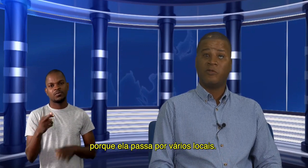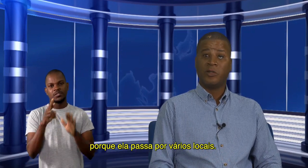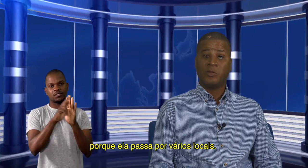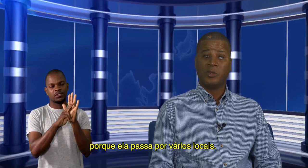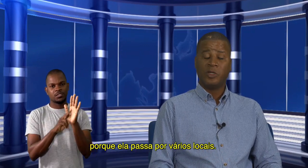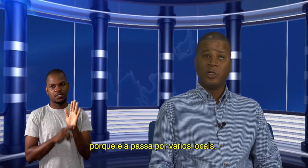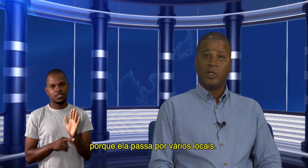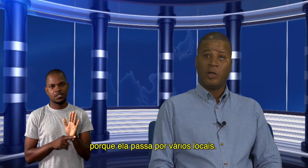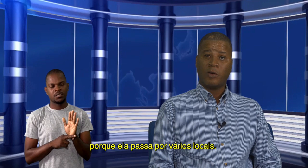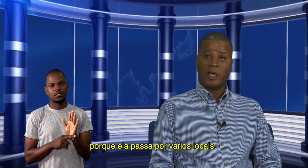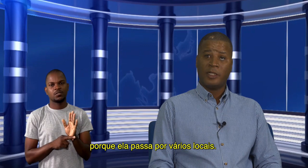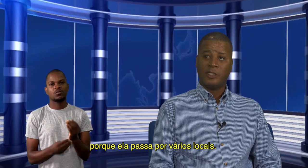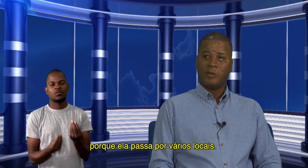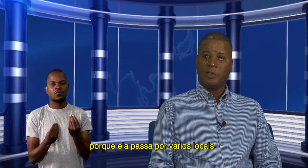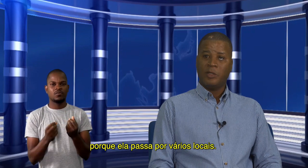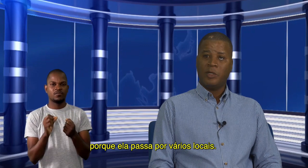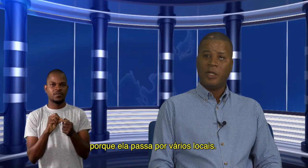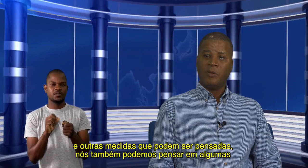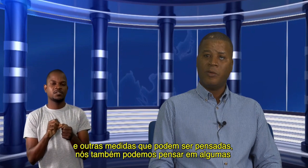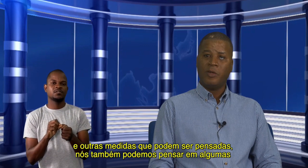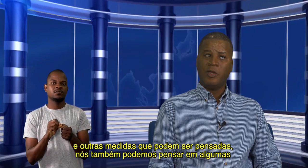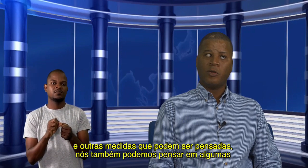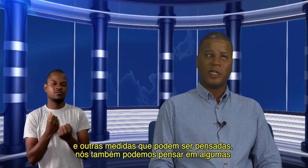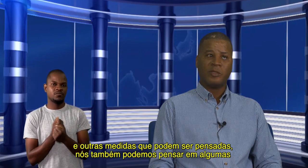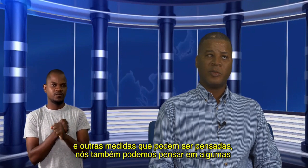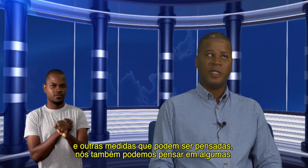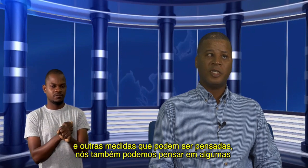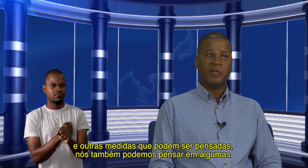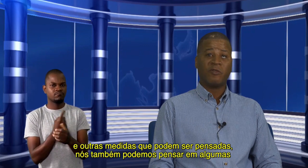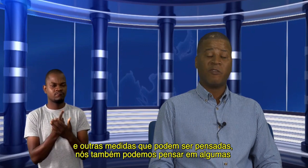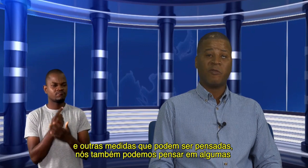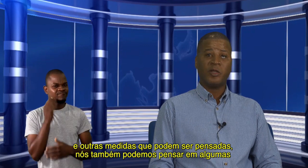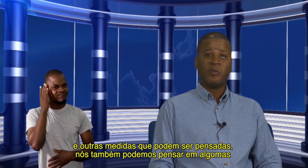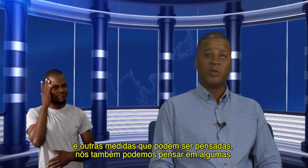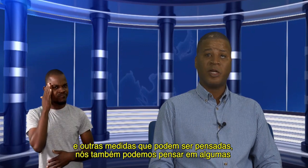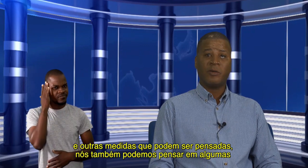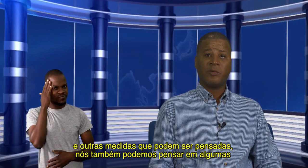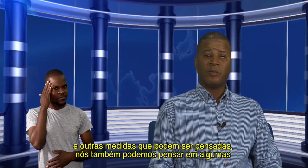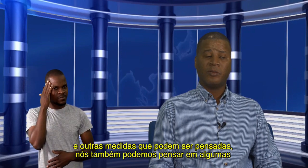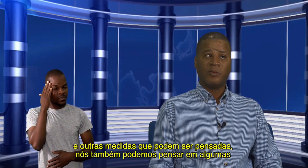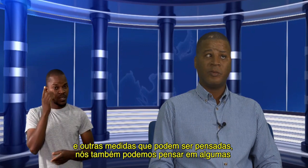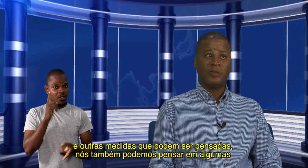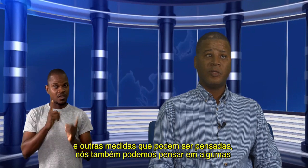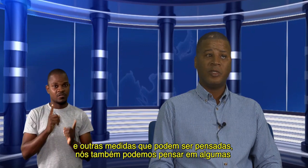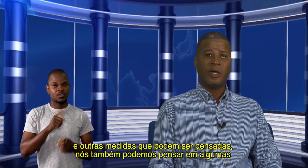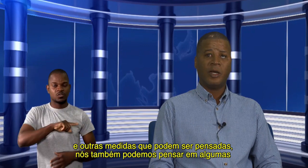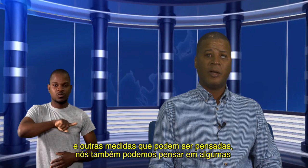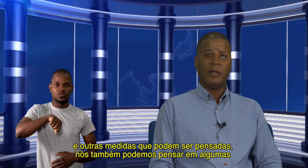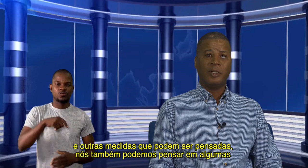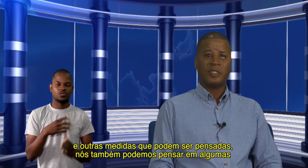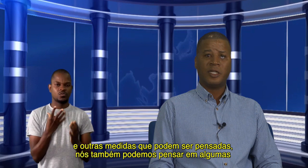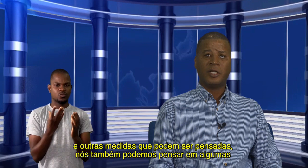vários locais. Então, e outras medidas que provavelmente poderão serem